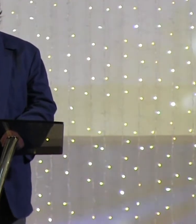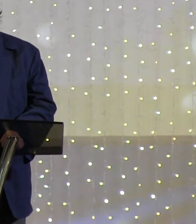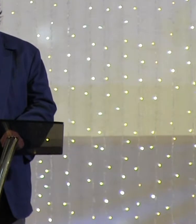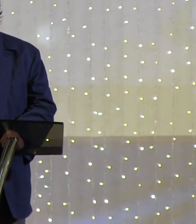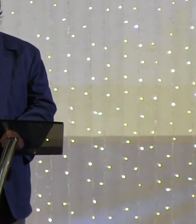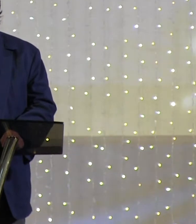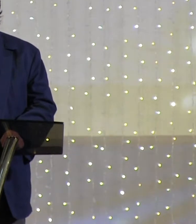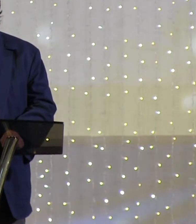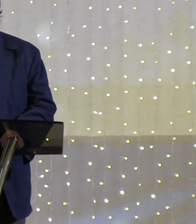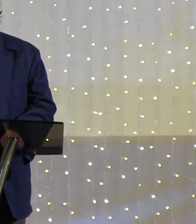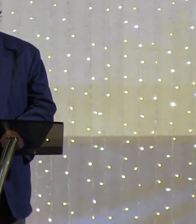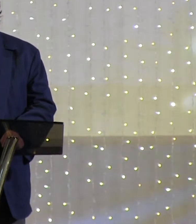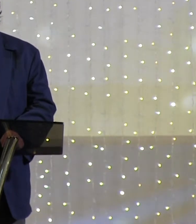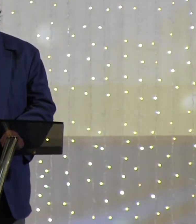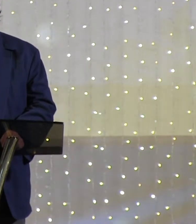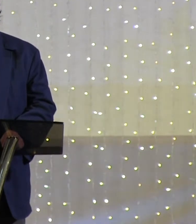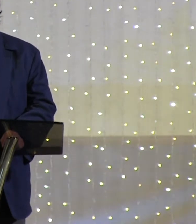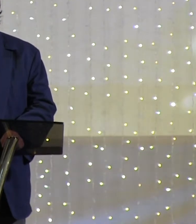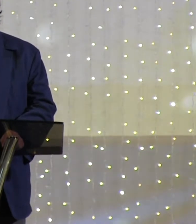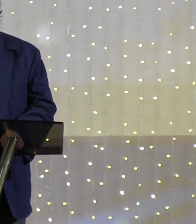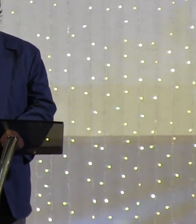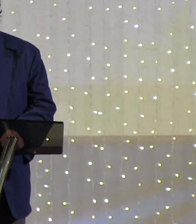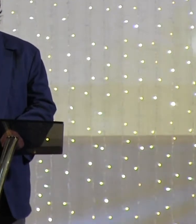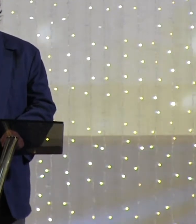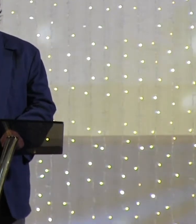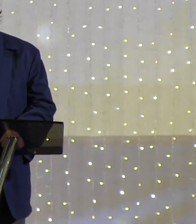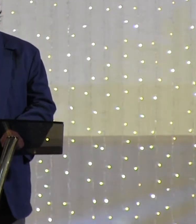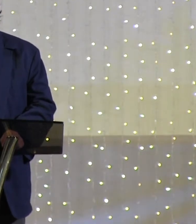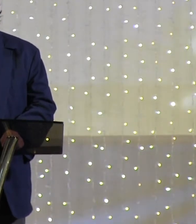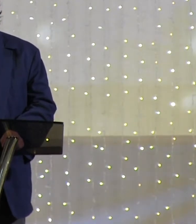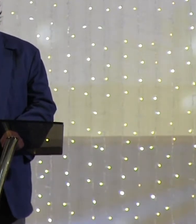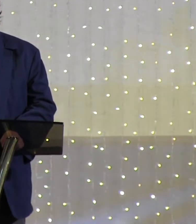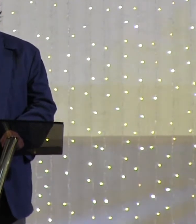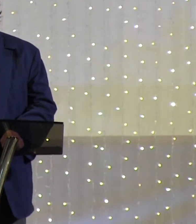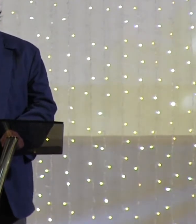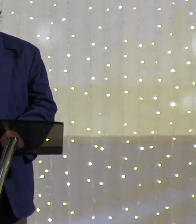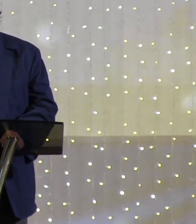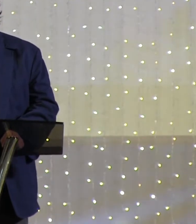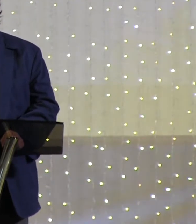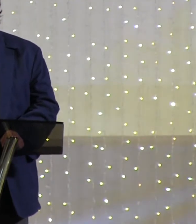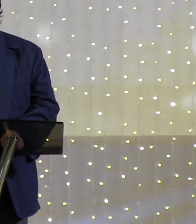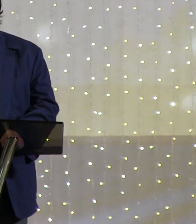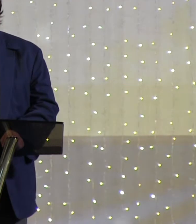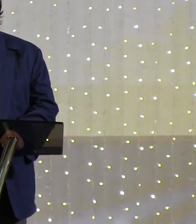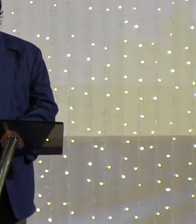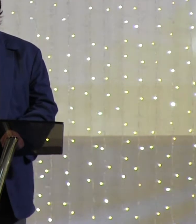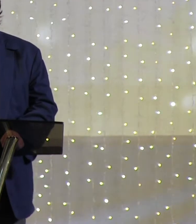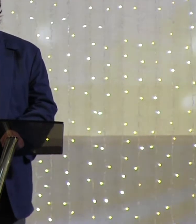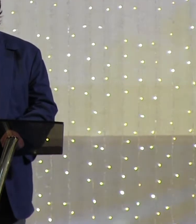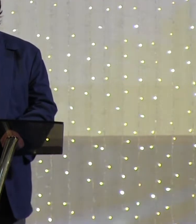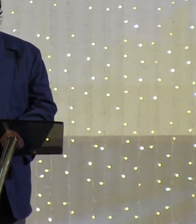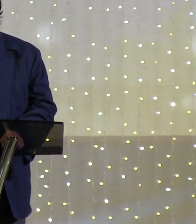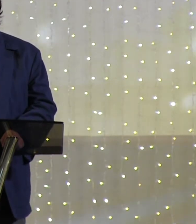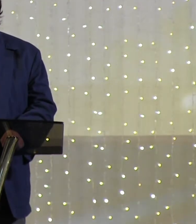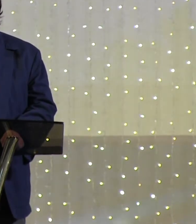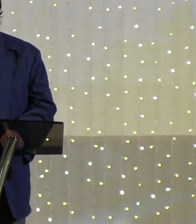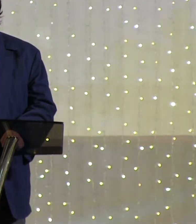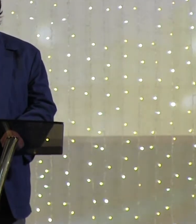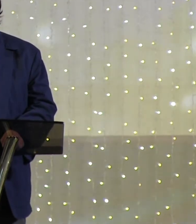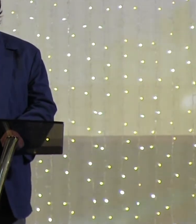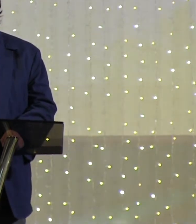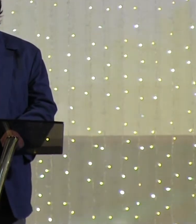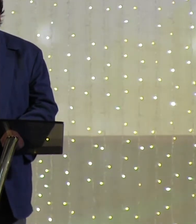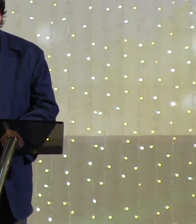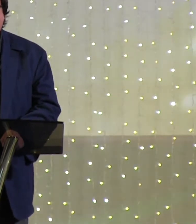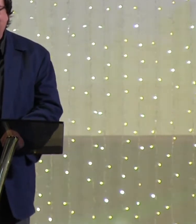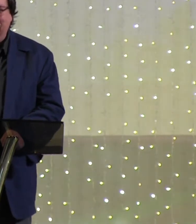навстречу с нашим Господом. Благодарим Тебя, Господь, за Твою верность, за Твою щедрость, за Твою непостижимую любовь к нам.